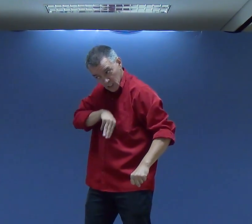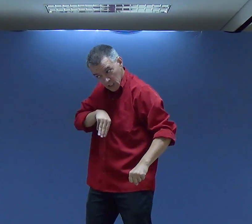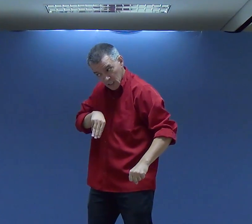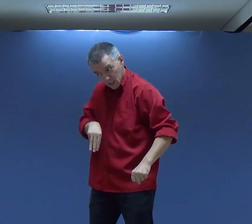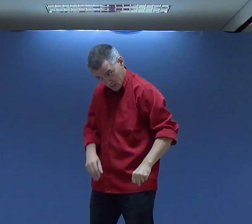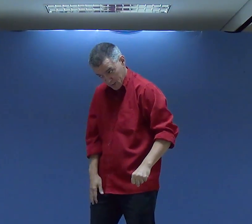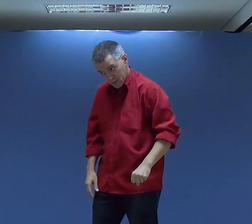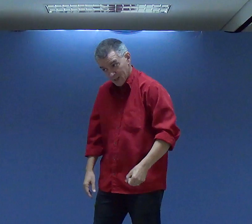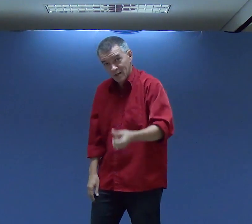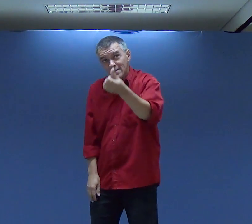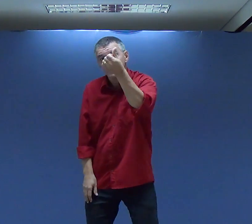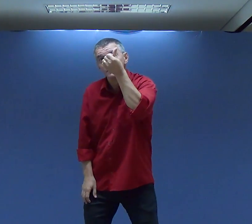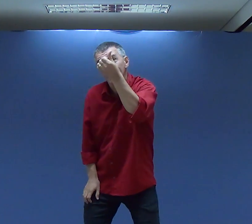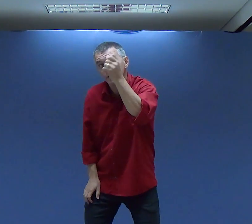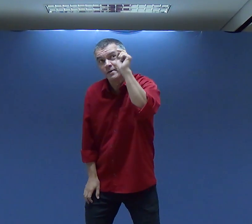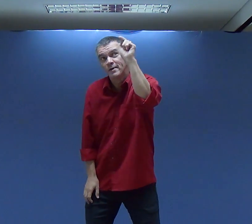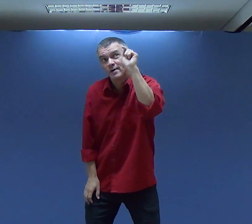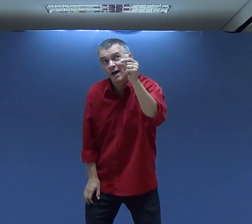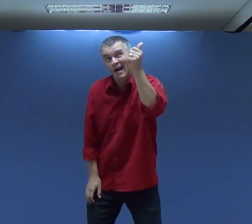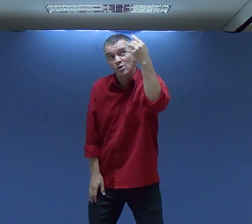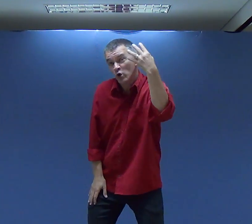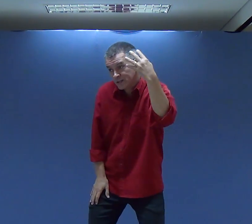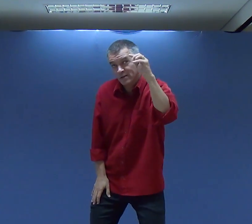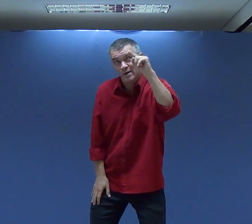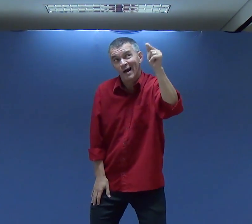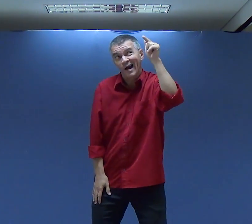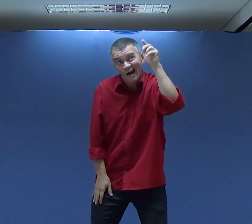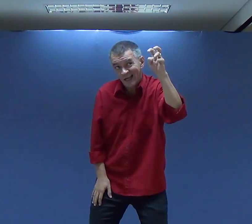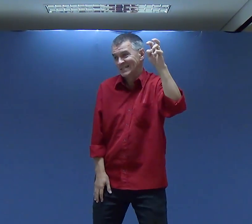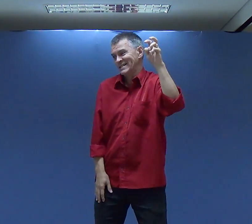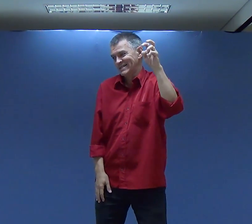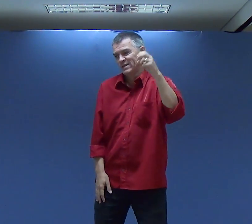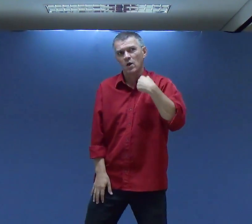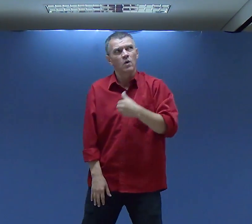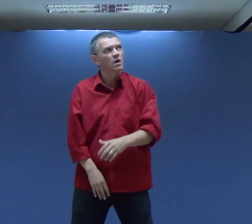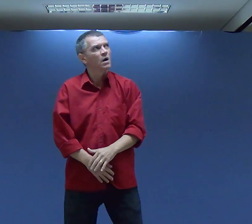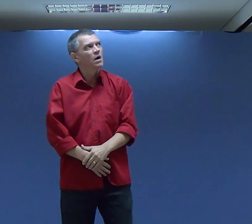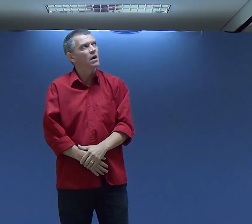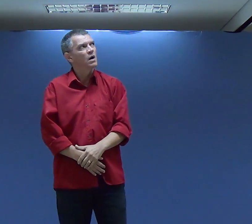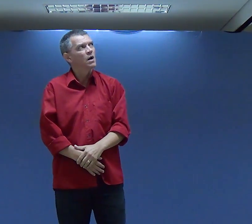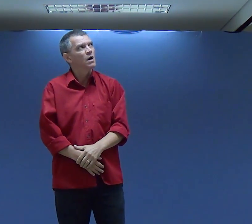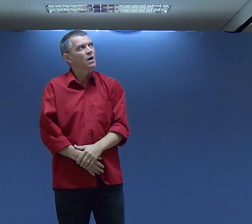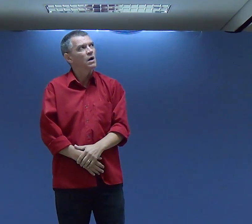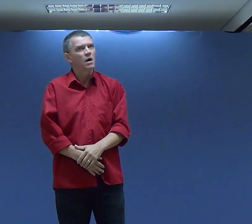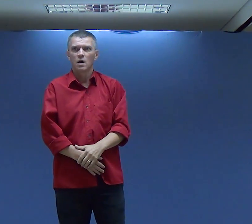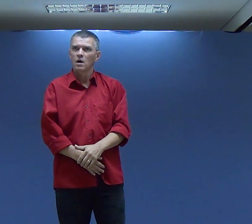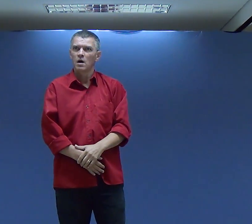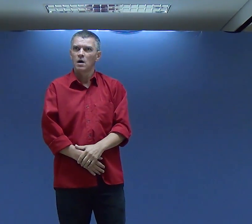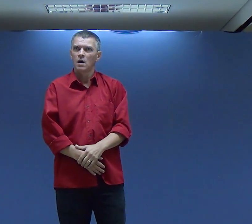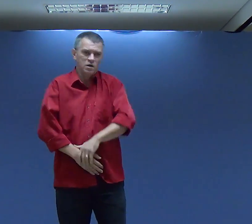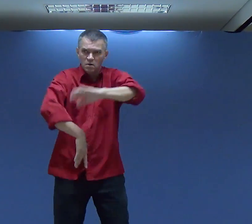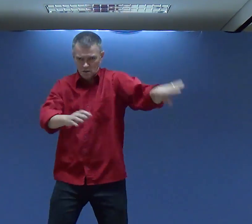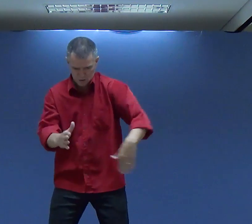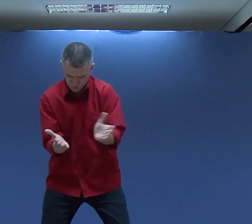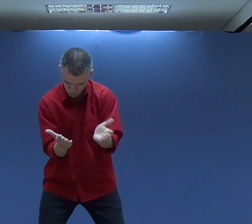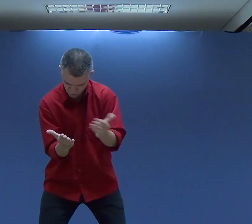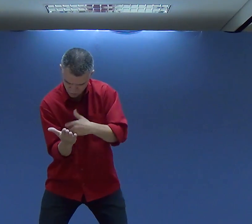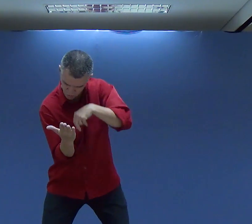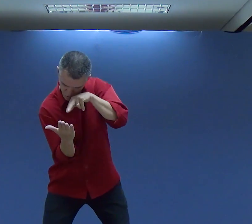Mateus Em Mateus No capítulo 6 No capítulo 6